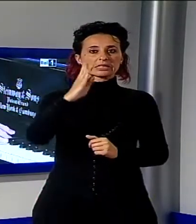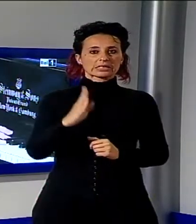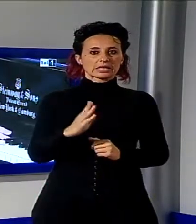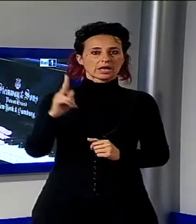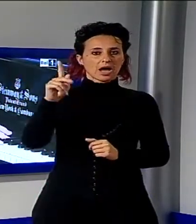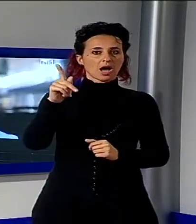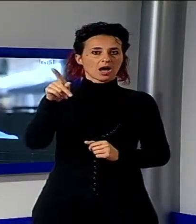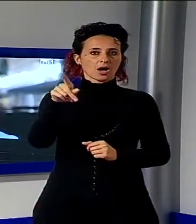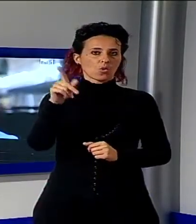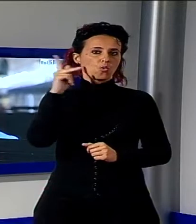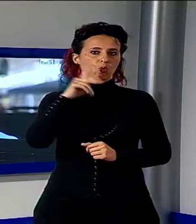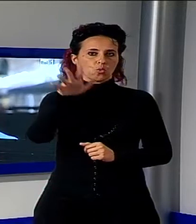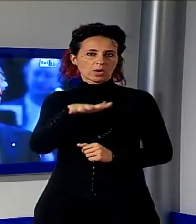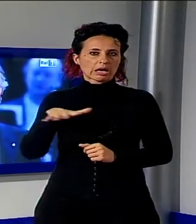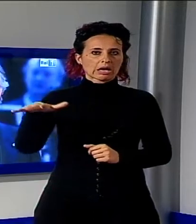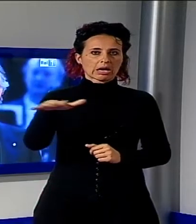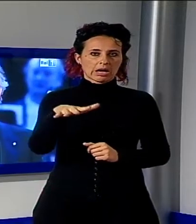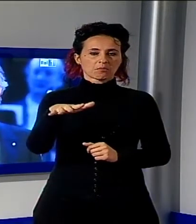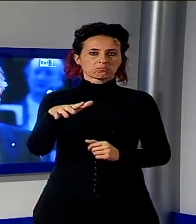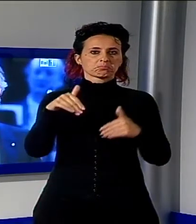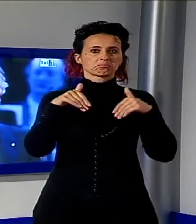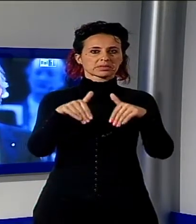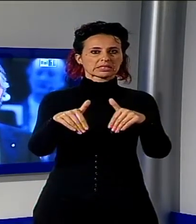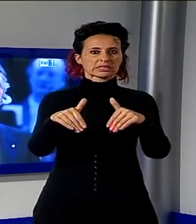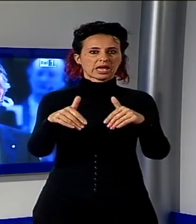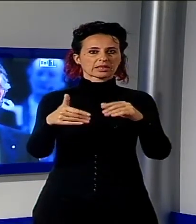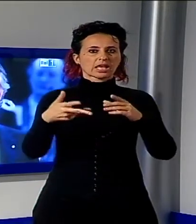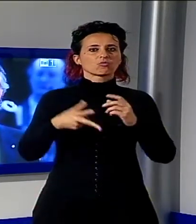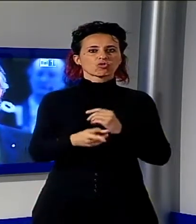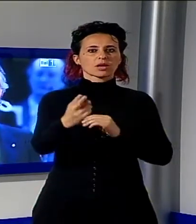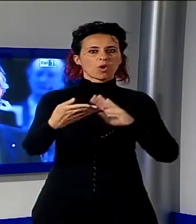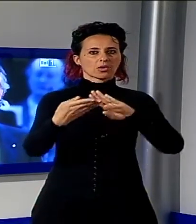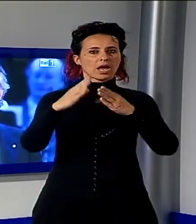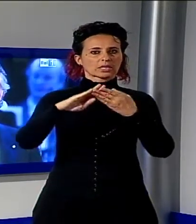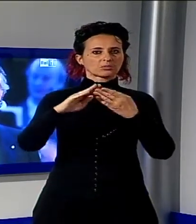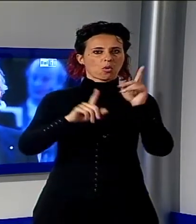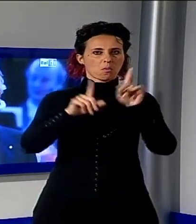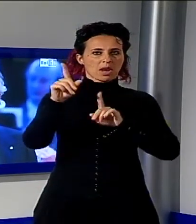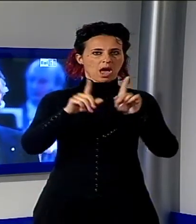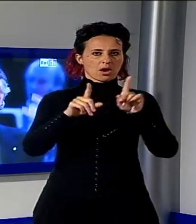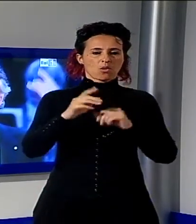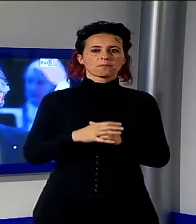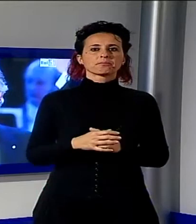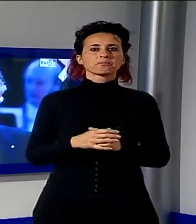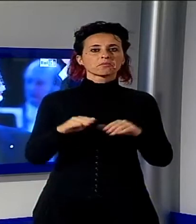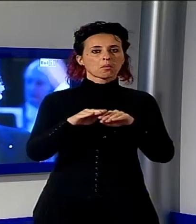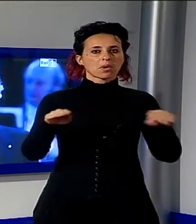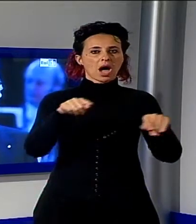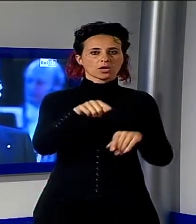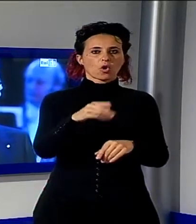inaugurale dell'Expo a Milano, in particolare nel finale della serata. Sul palco, Andrea Bocelli, forte marmino d'adozione,